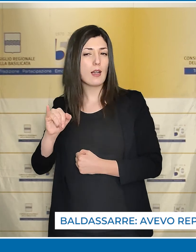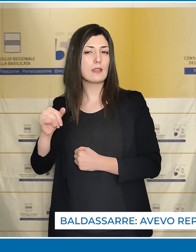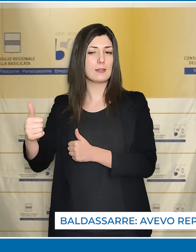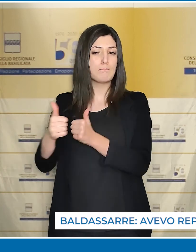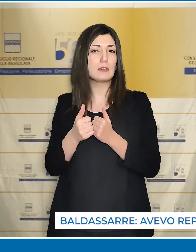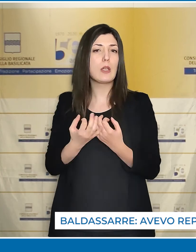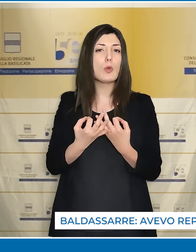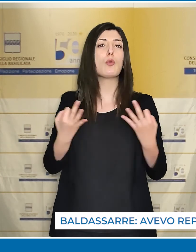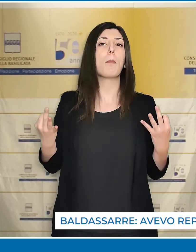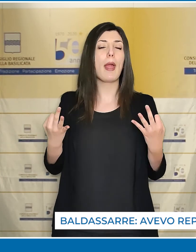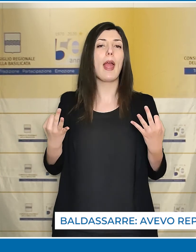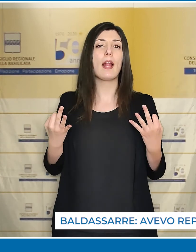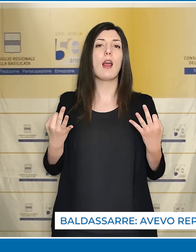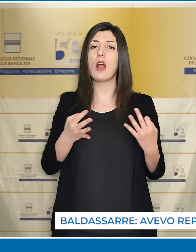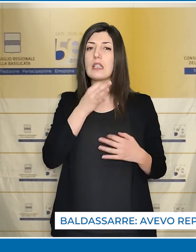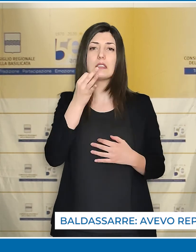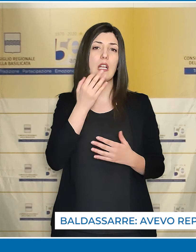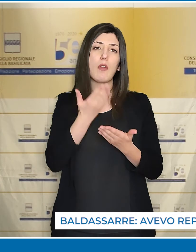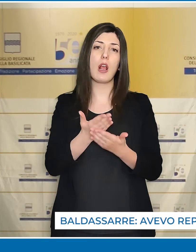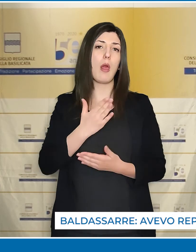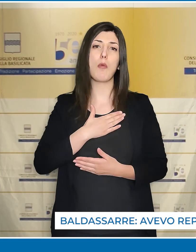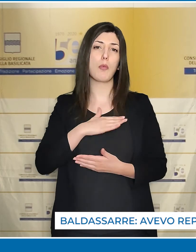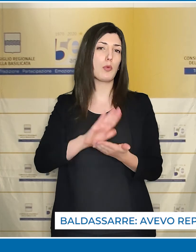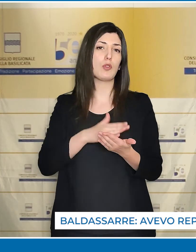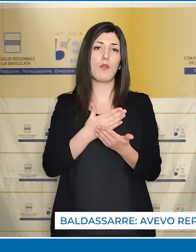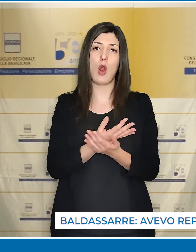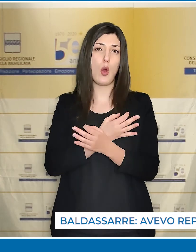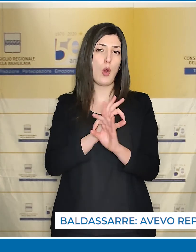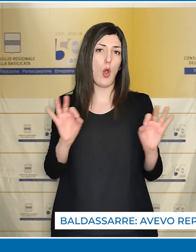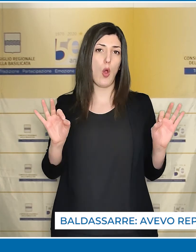Bardi non si ritengono evidentemente valide.